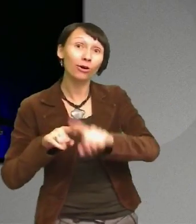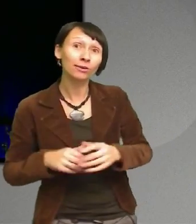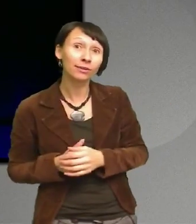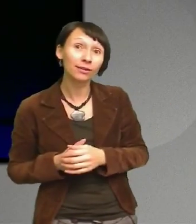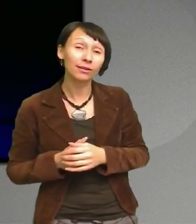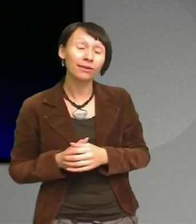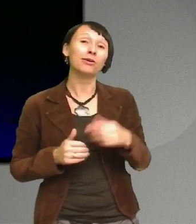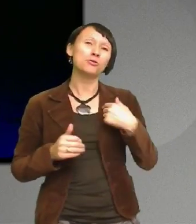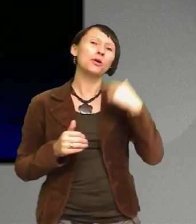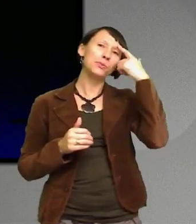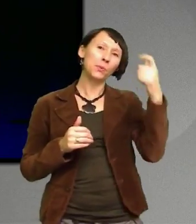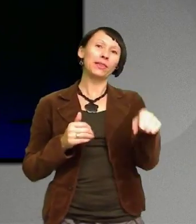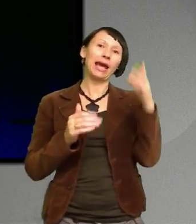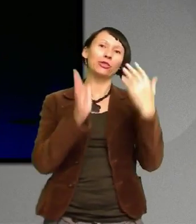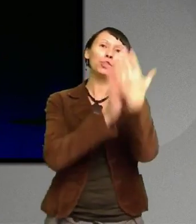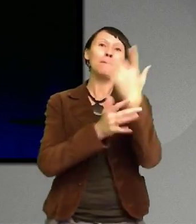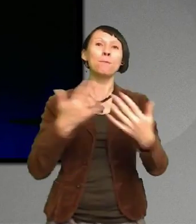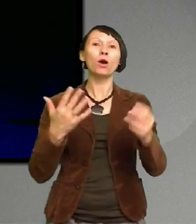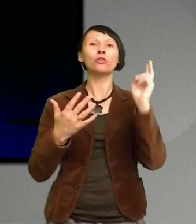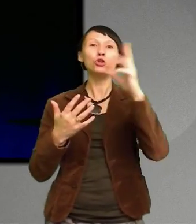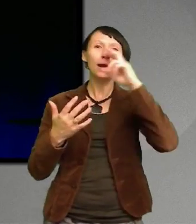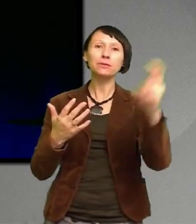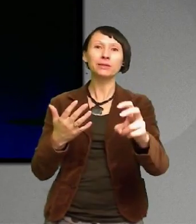infallsvinklar För vi helt enkelt inte har någon erfarenhet